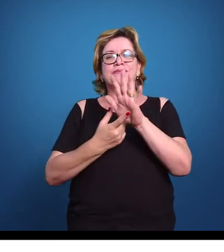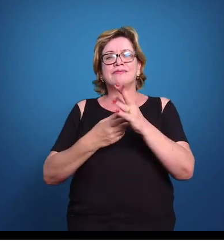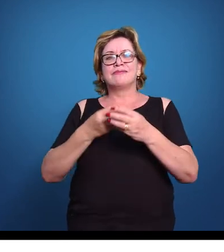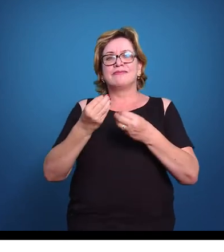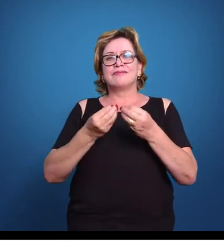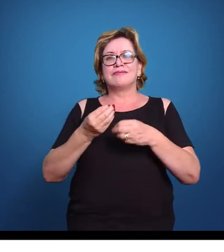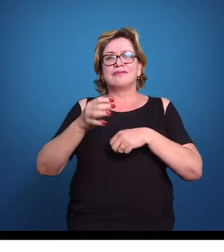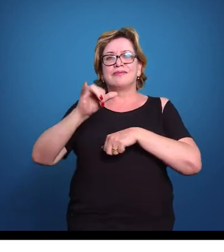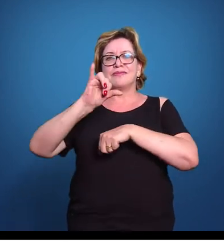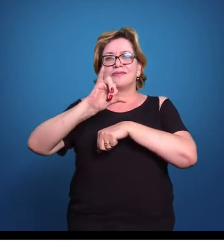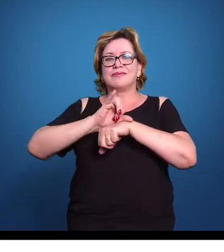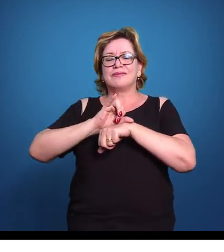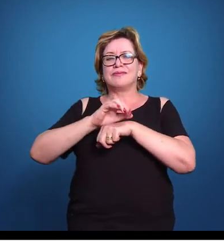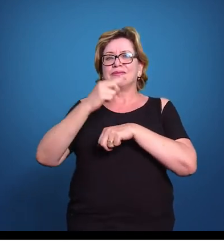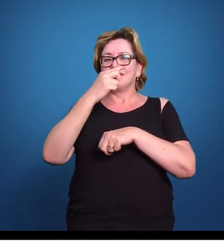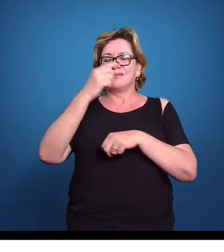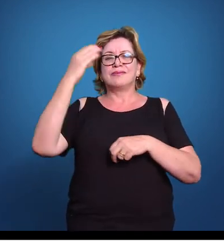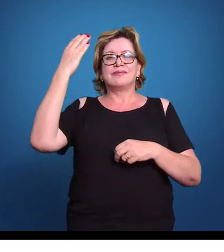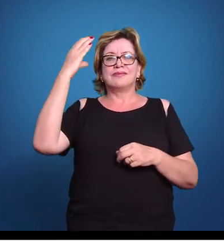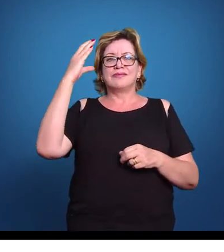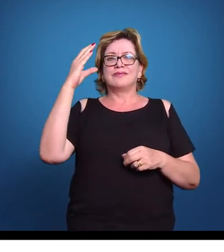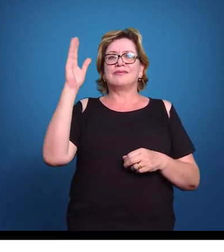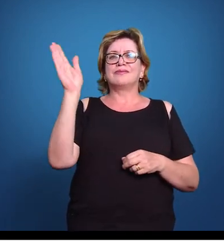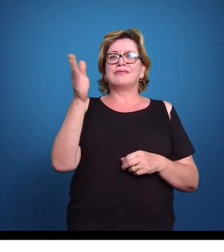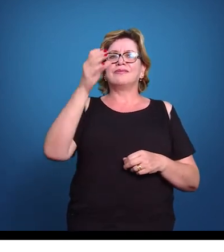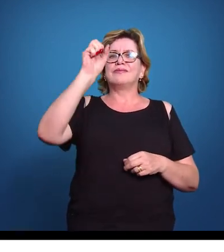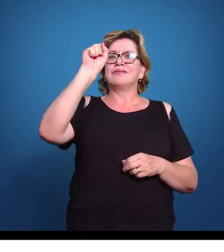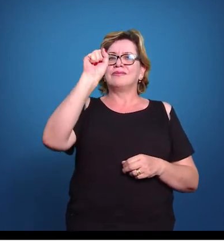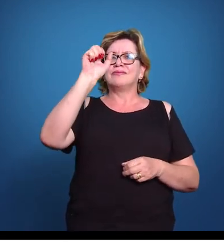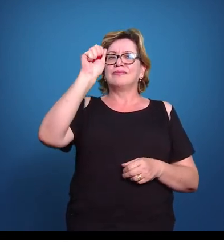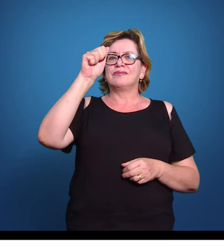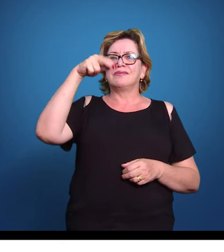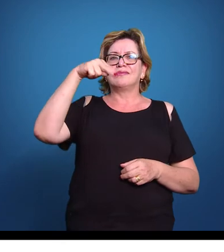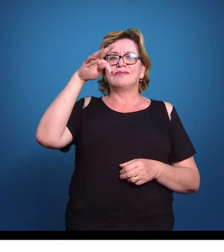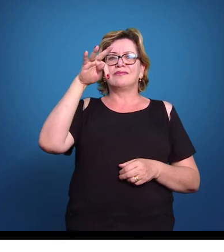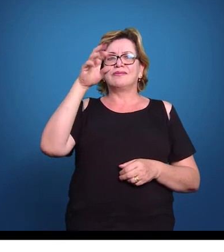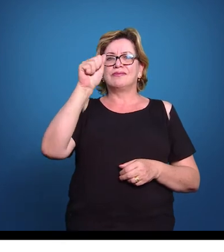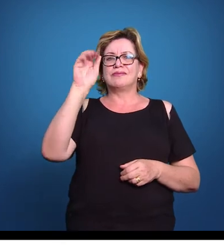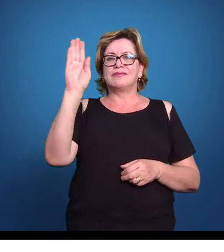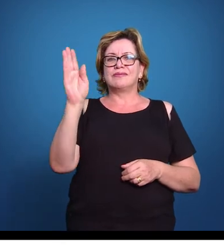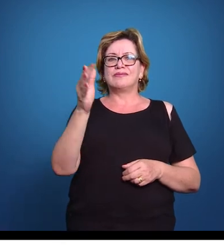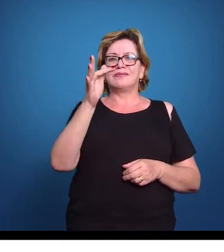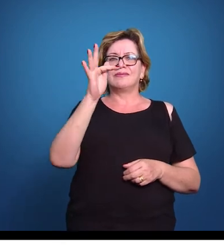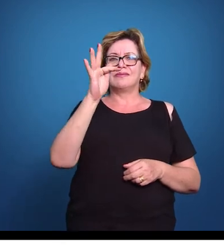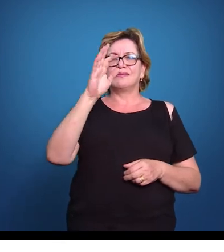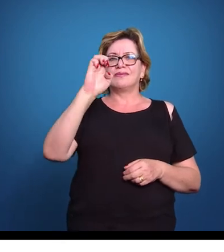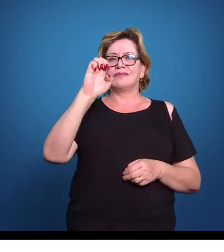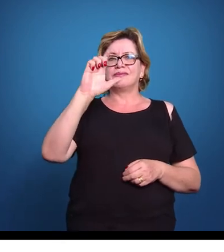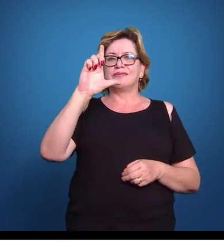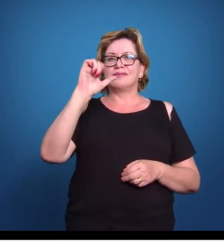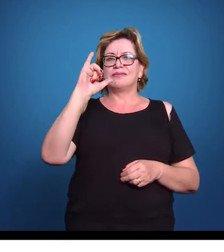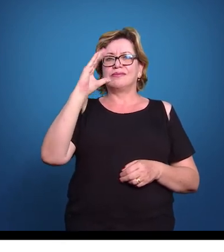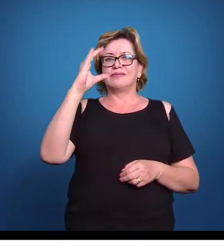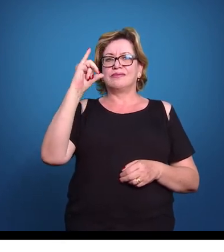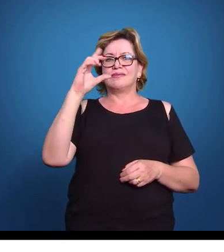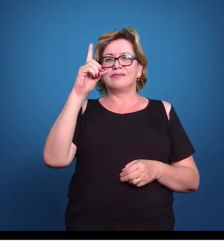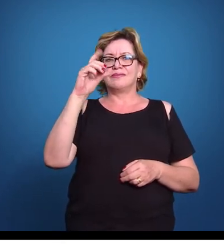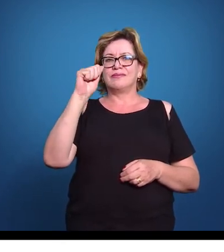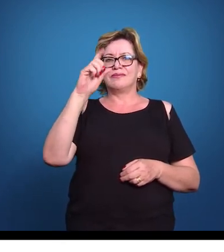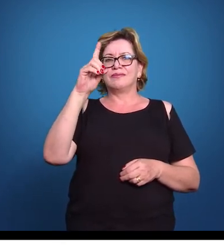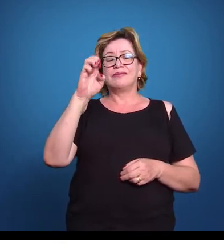O bairro de Santa Felicidade, em Curitiba, é um bairro empreendedor por si só.